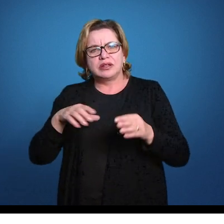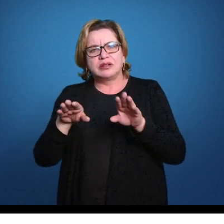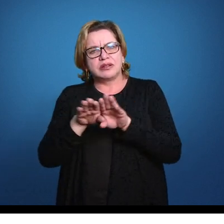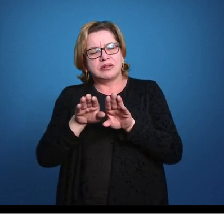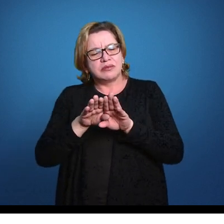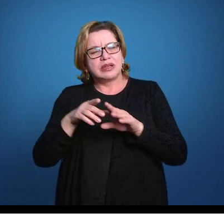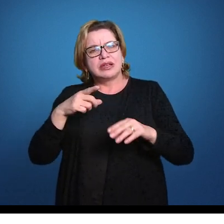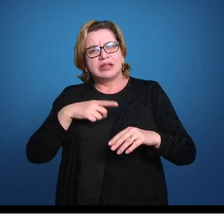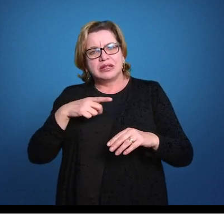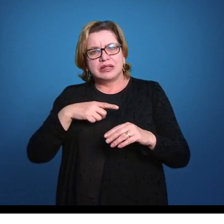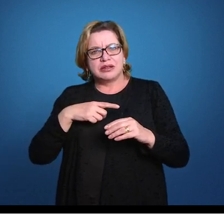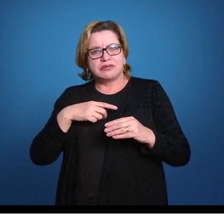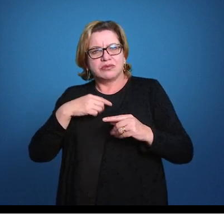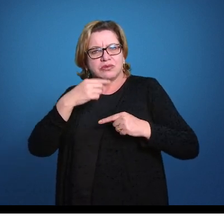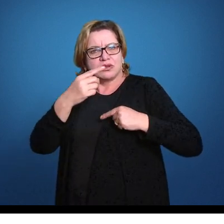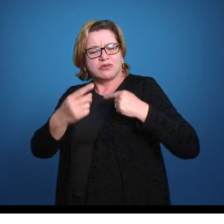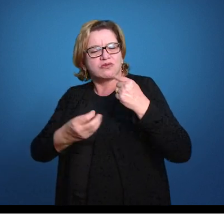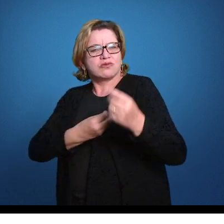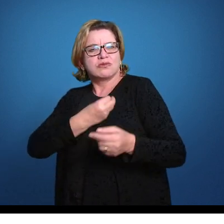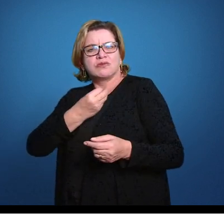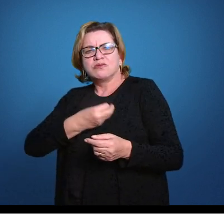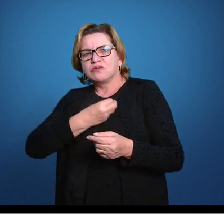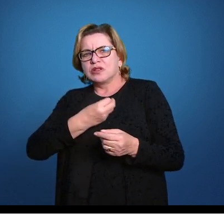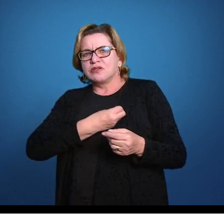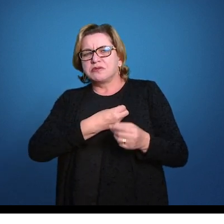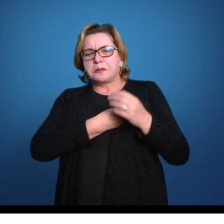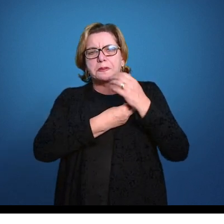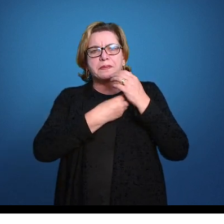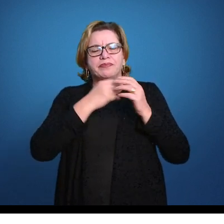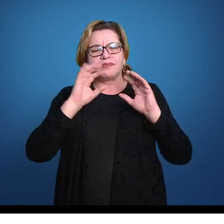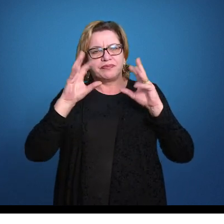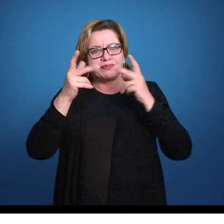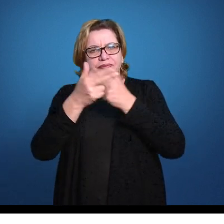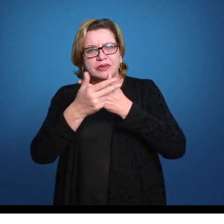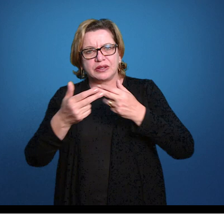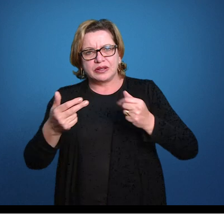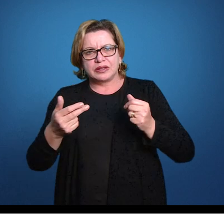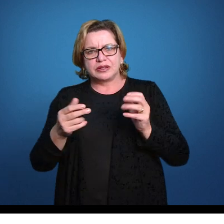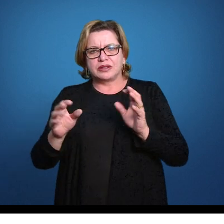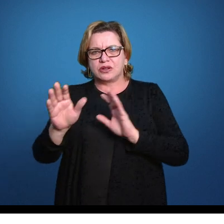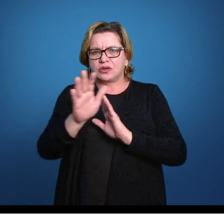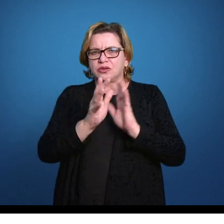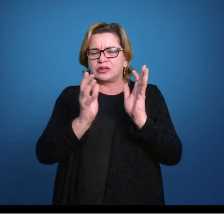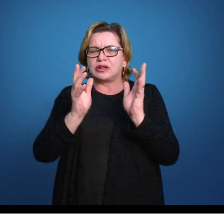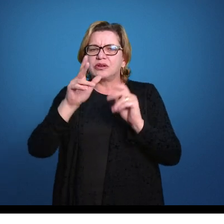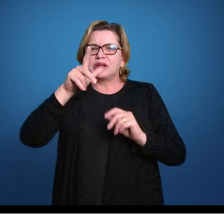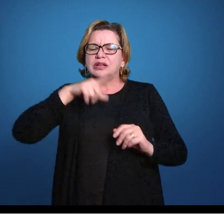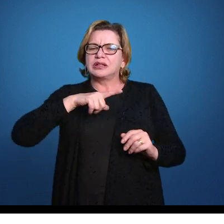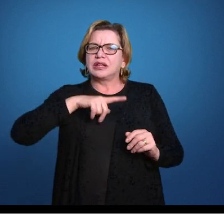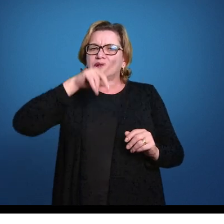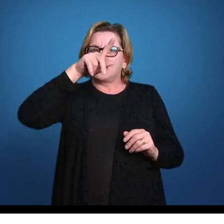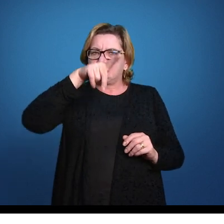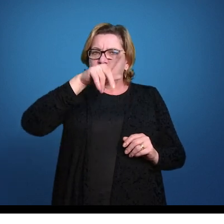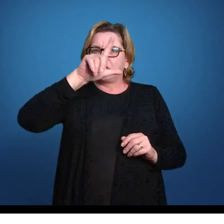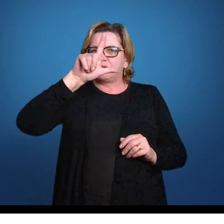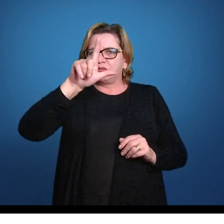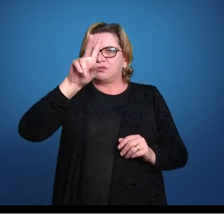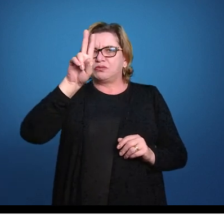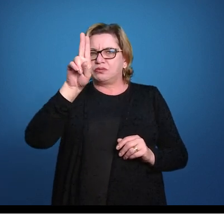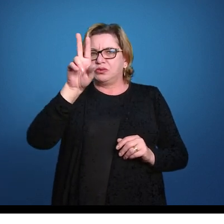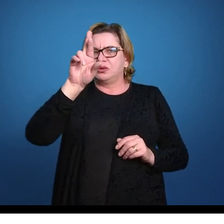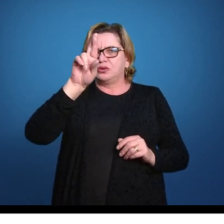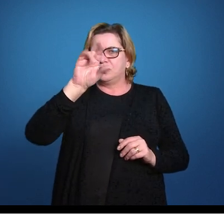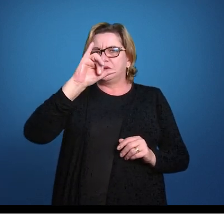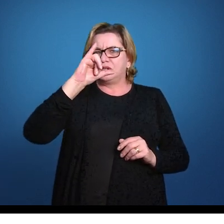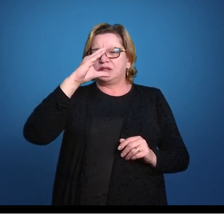desenvolvimento da vida animal né, ou os animais aí, o grupo de organismos pluricelulares e heterotróficos né, que a gente chama de